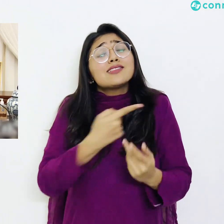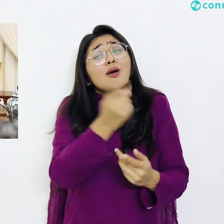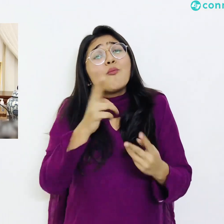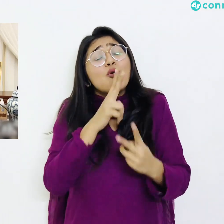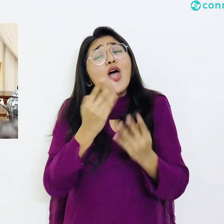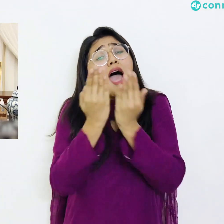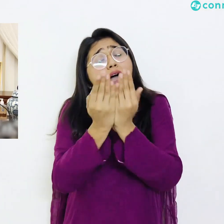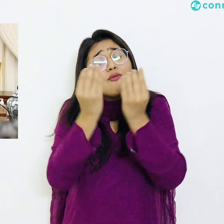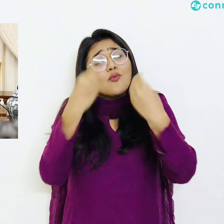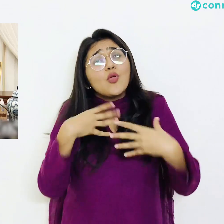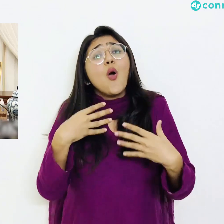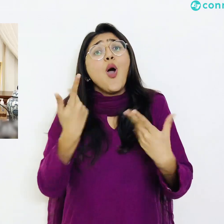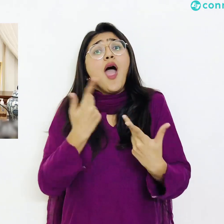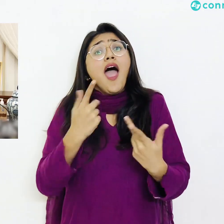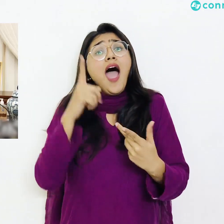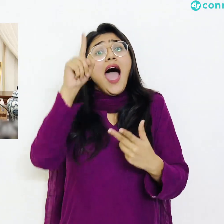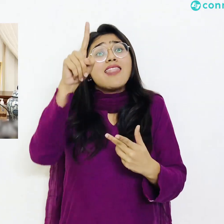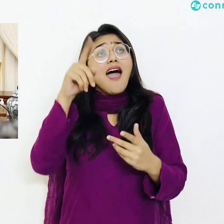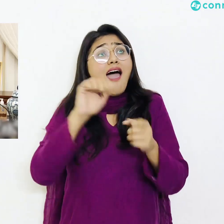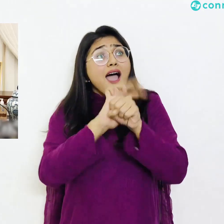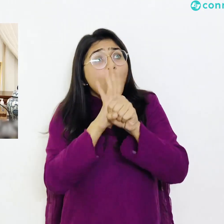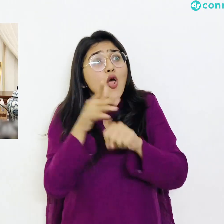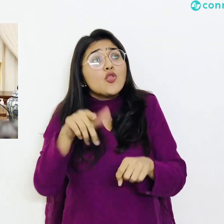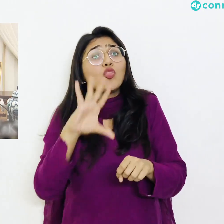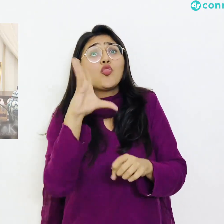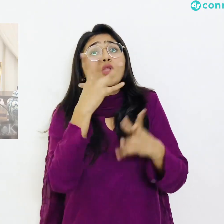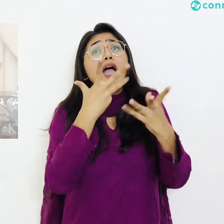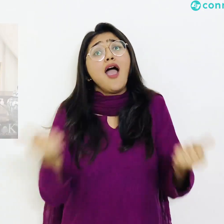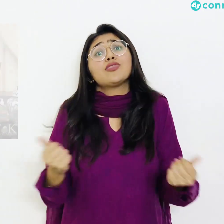دنیا کو اس وبا سے جل نجات دلائے آپ لوگوں شکریہ